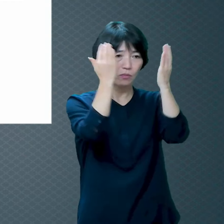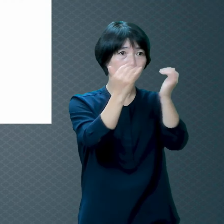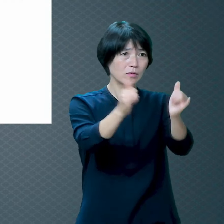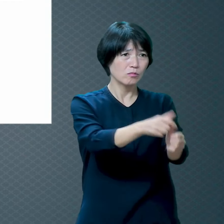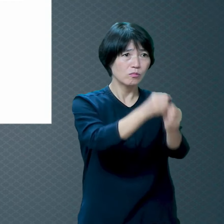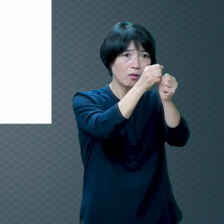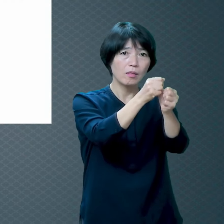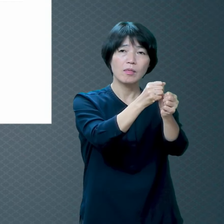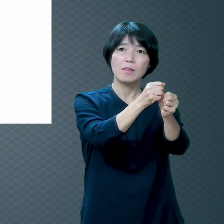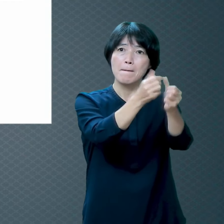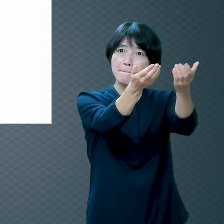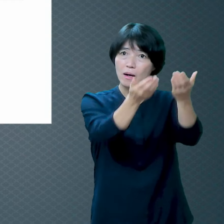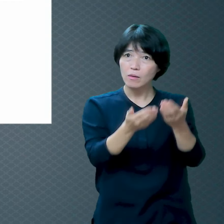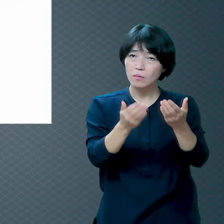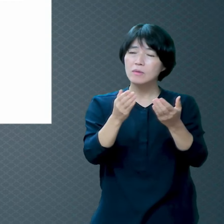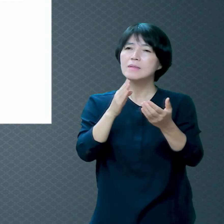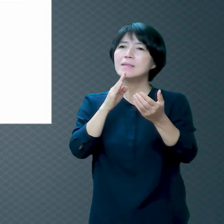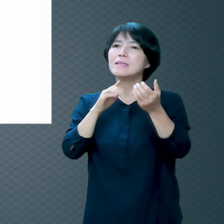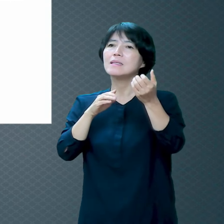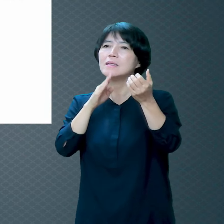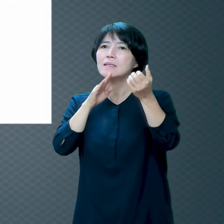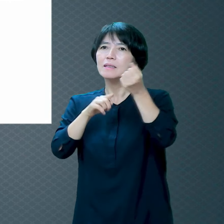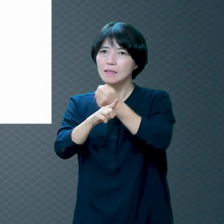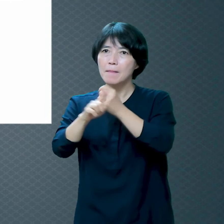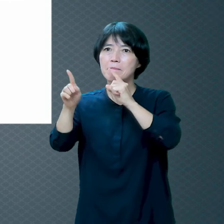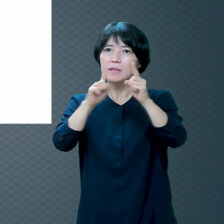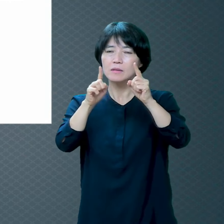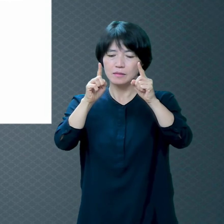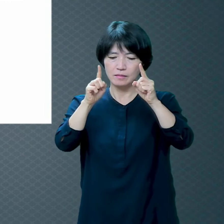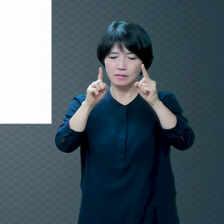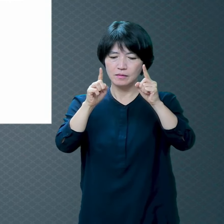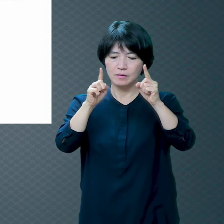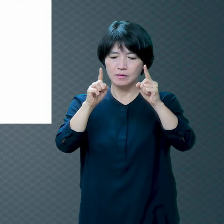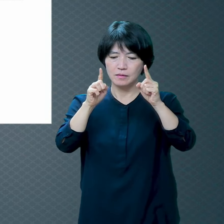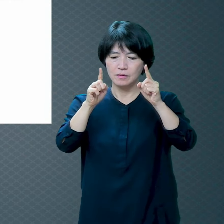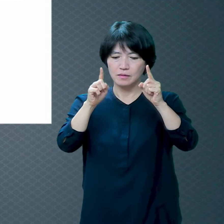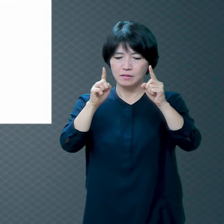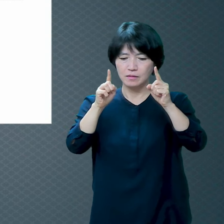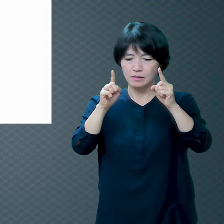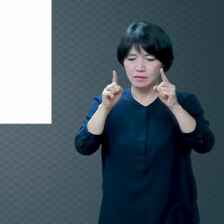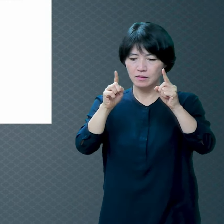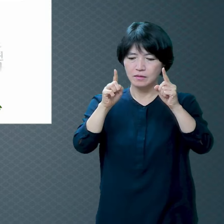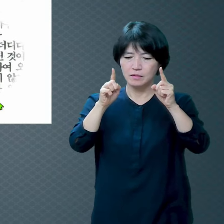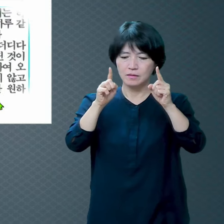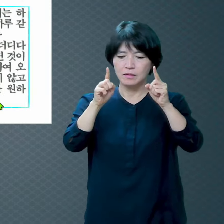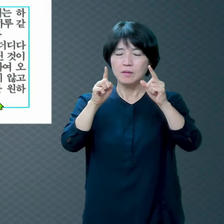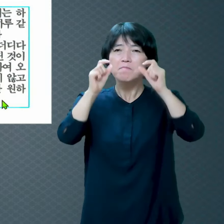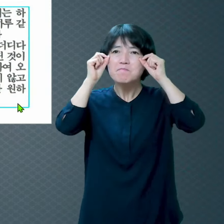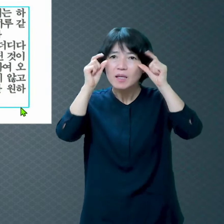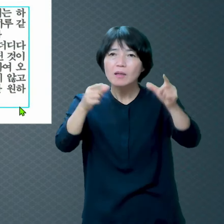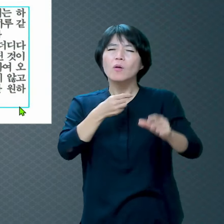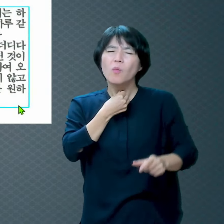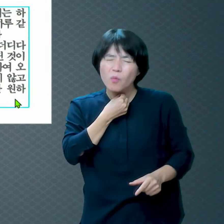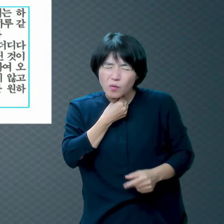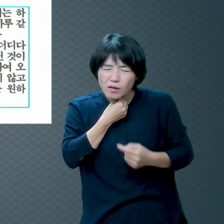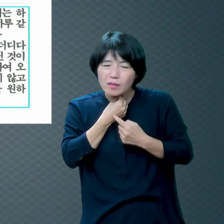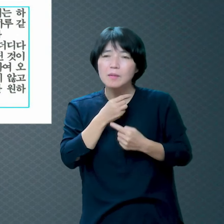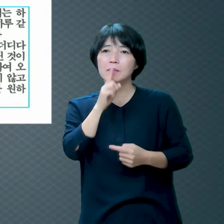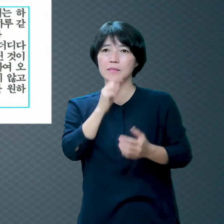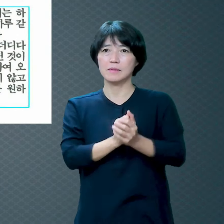진리를 하는 데 이르기를 원하시는 이라 이 원자가 마음이잖아요 하나님은 원해요